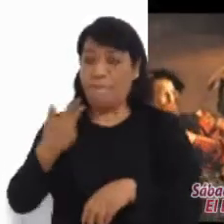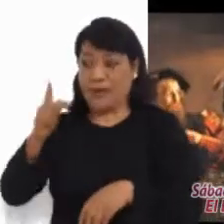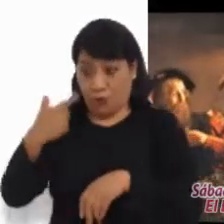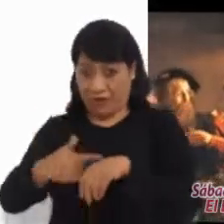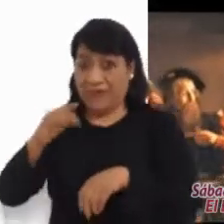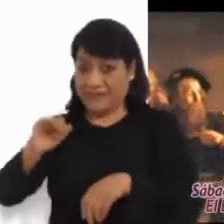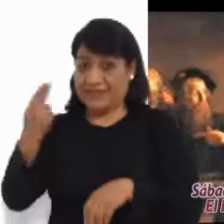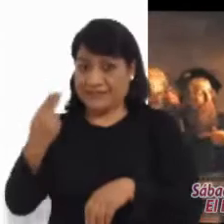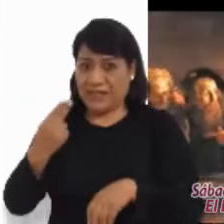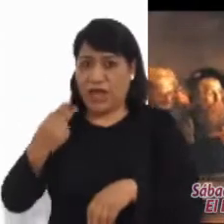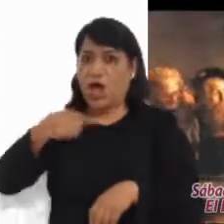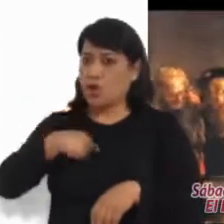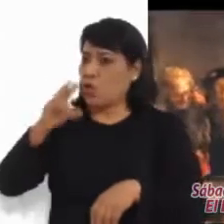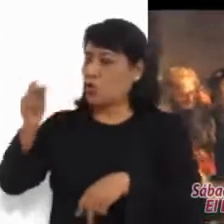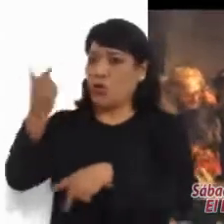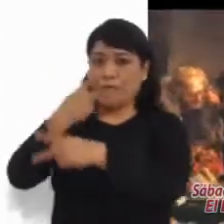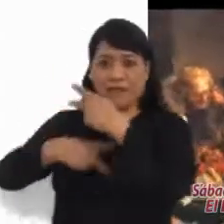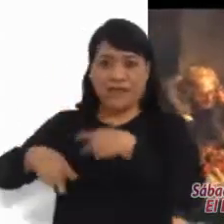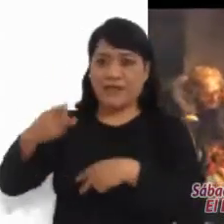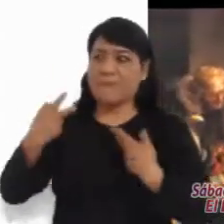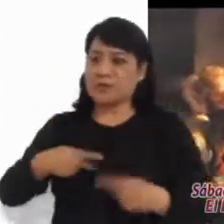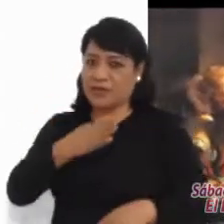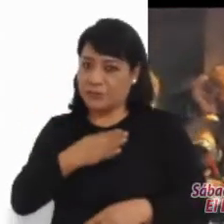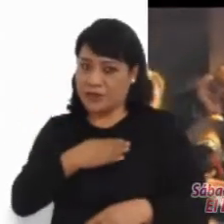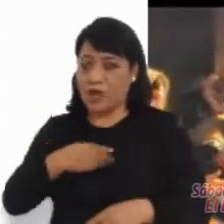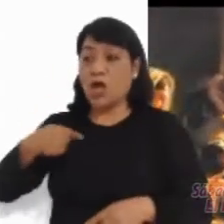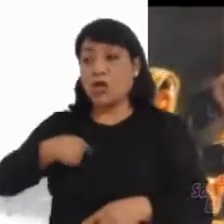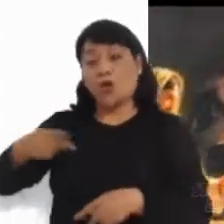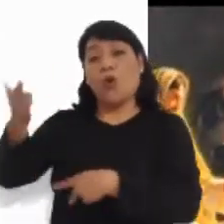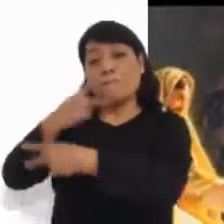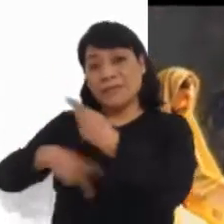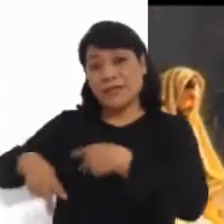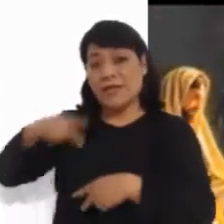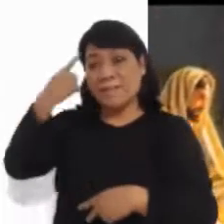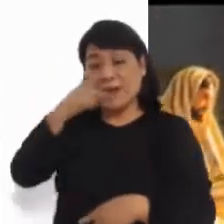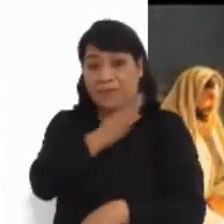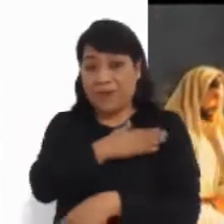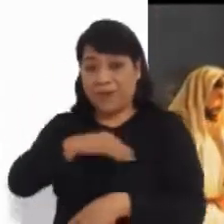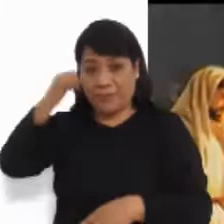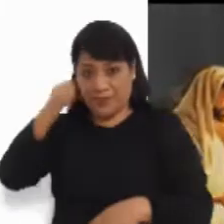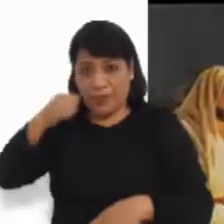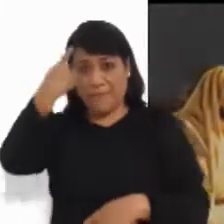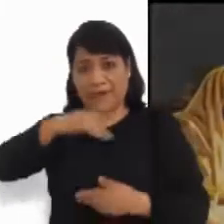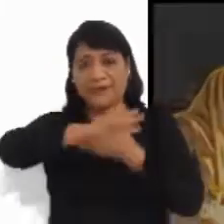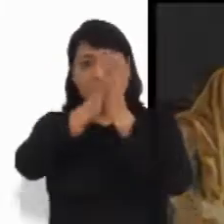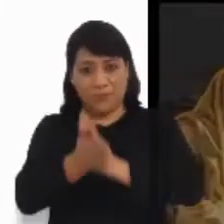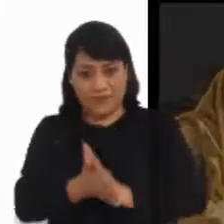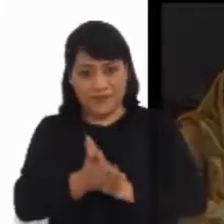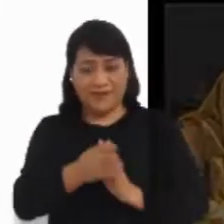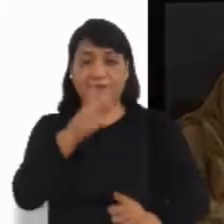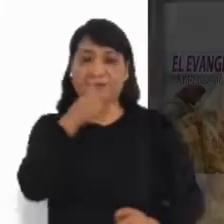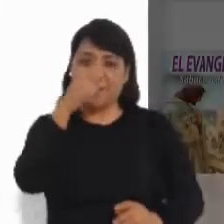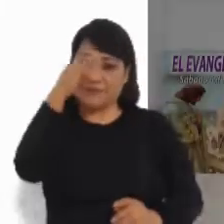llamar a los justos, sino a los pecadores, para que se conviertan. Palabra del Señor.